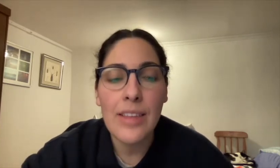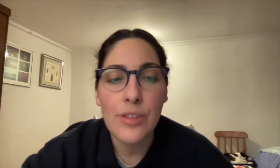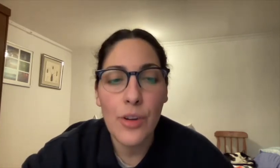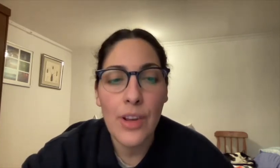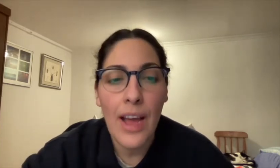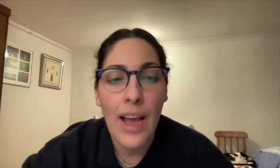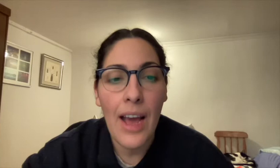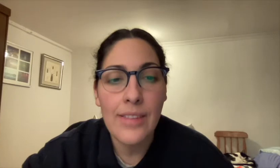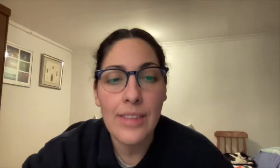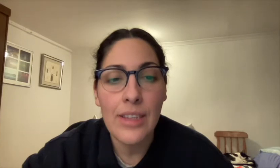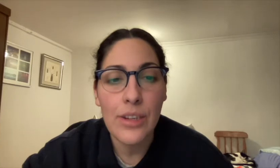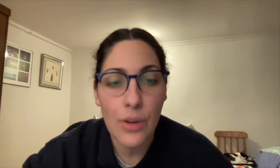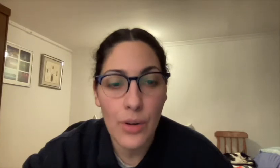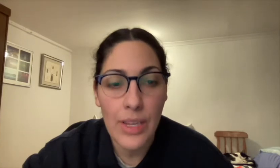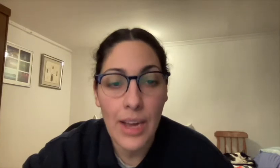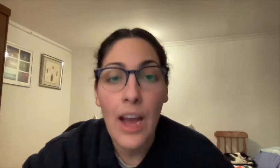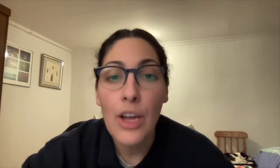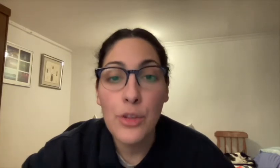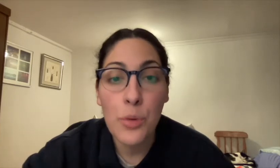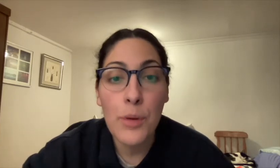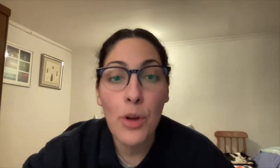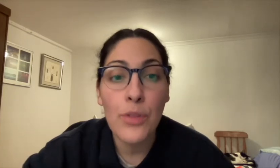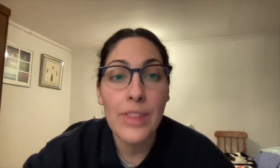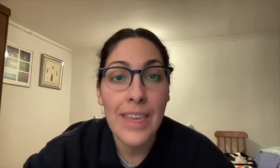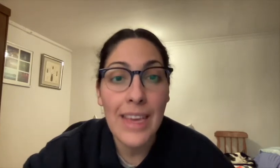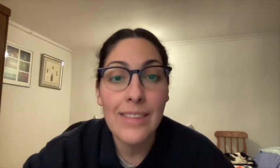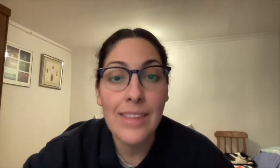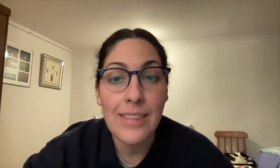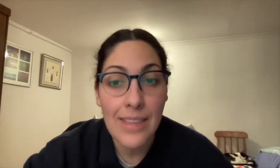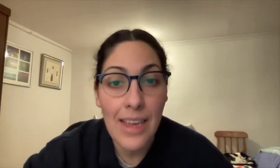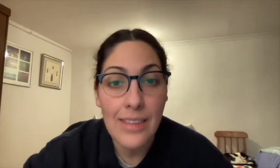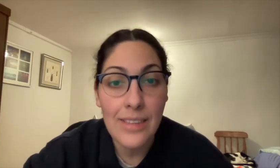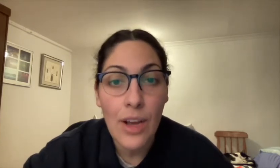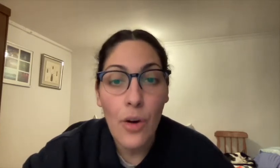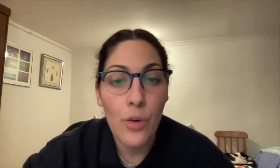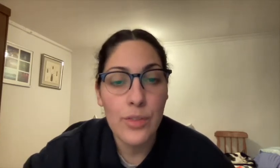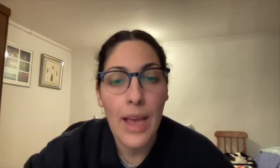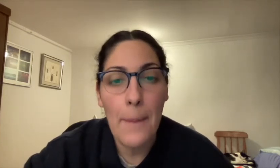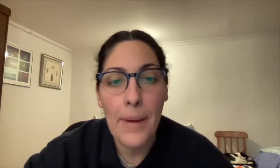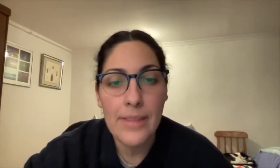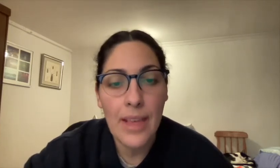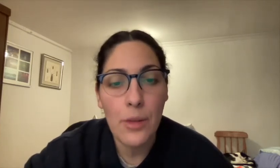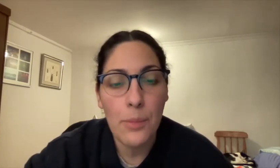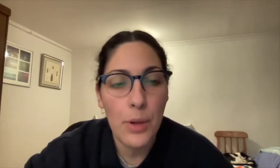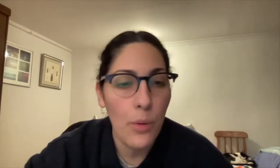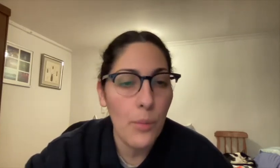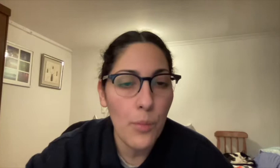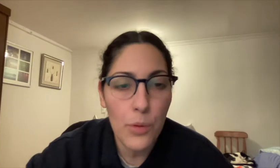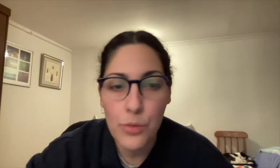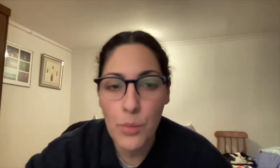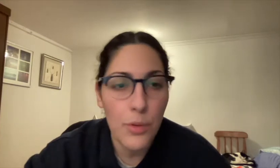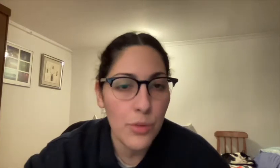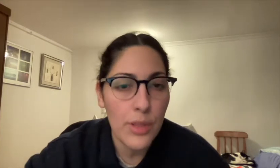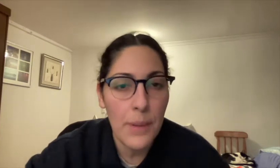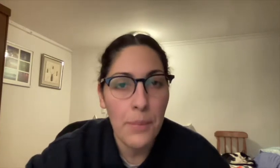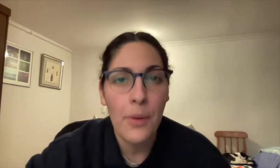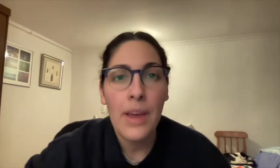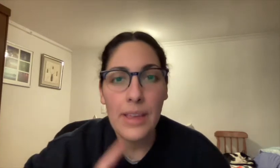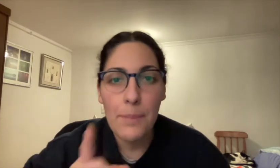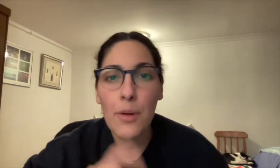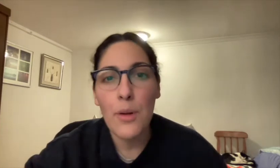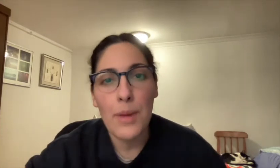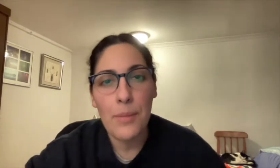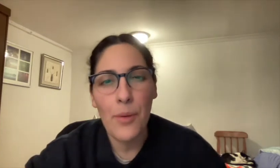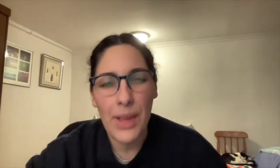esta es la sesión asincrónica número 16, o sea, ha pasado pero mucho, mucho tiempo